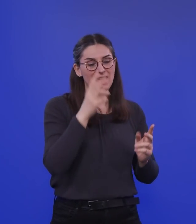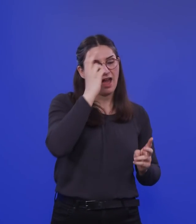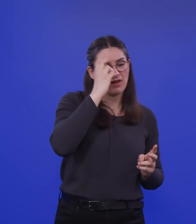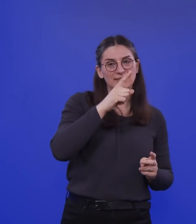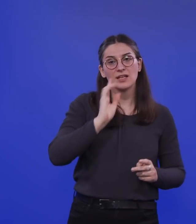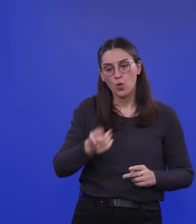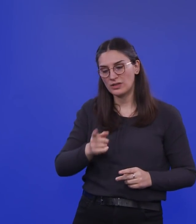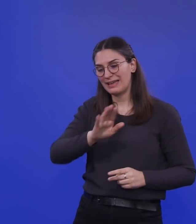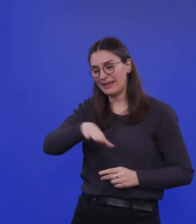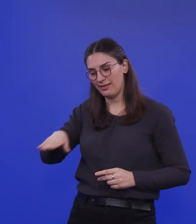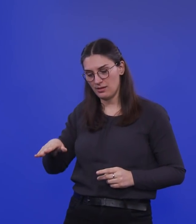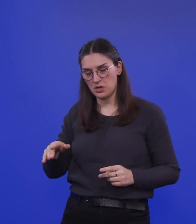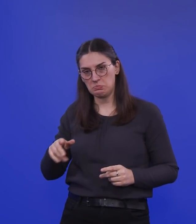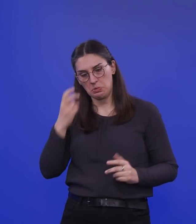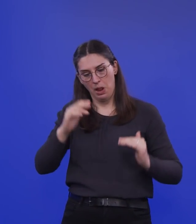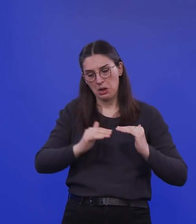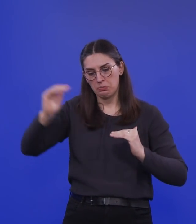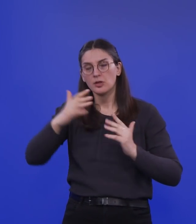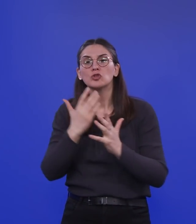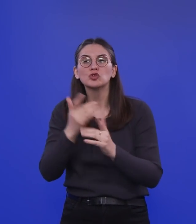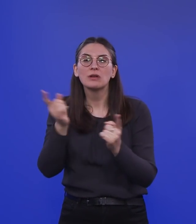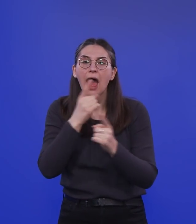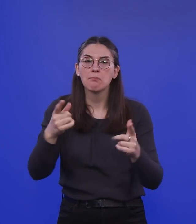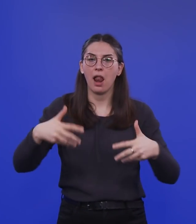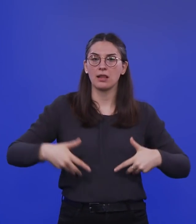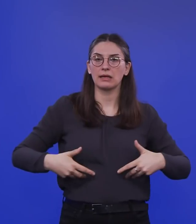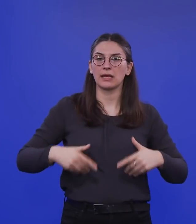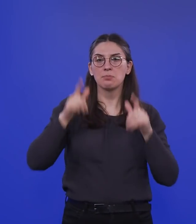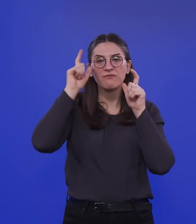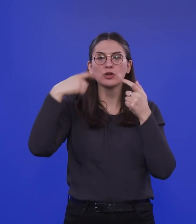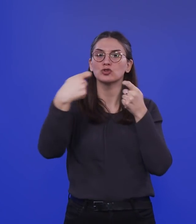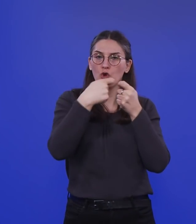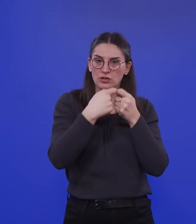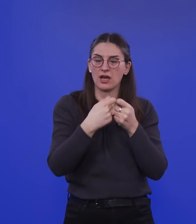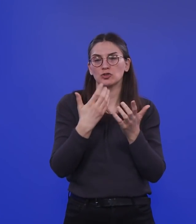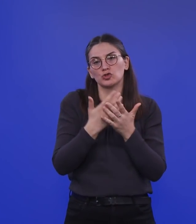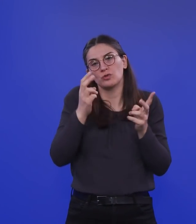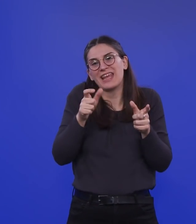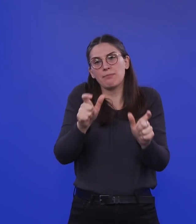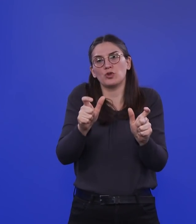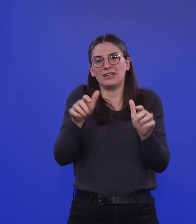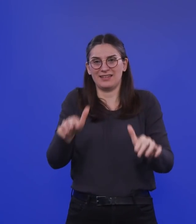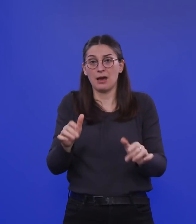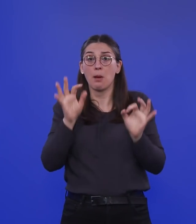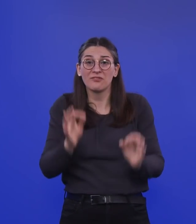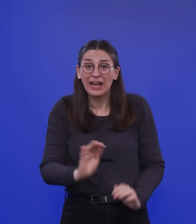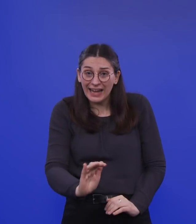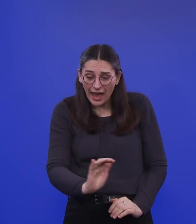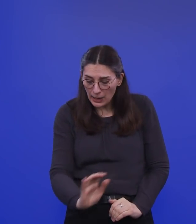Alter alle schon mit dem Virus in Kontakt gewesen und haben eine gewisse Immunität. Die kleinen Kinder haben das aber nicht. In den